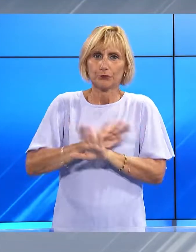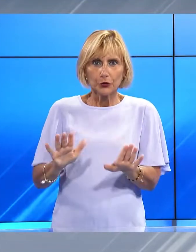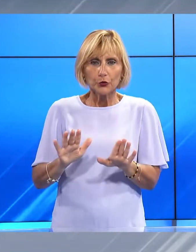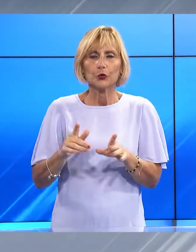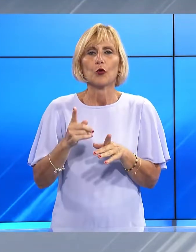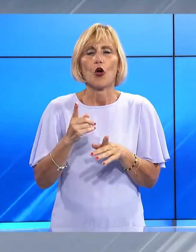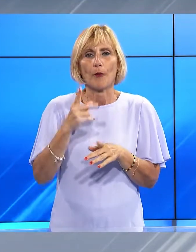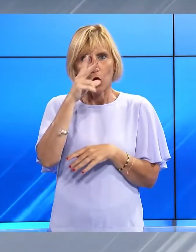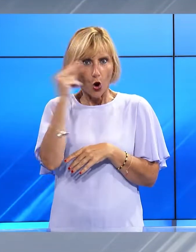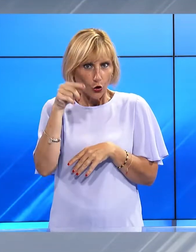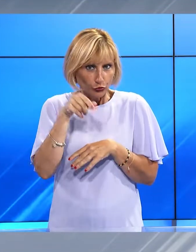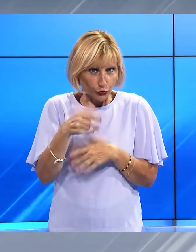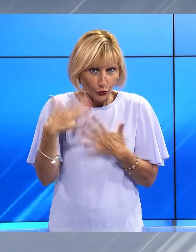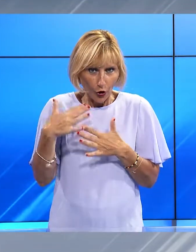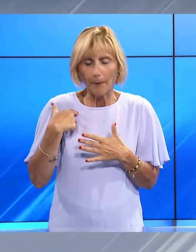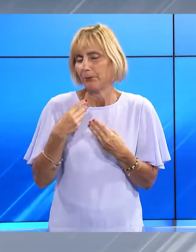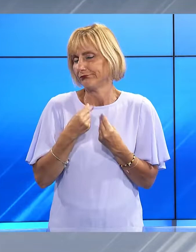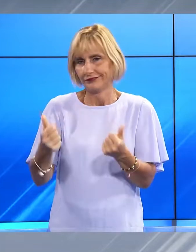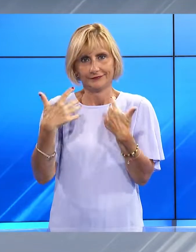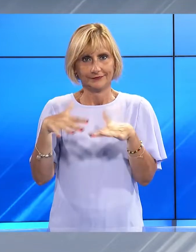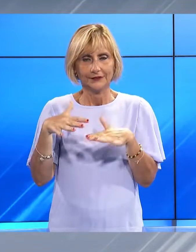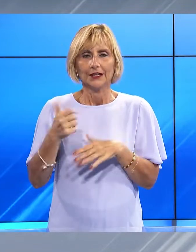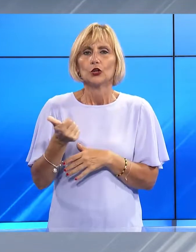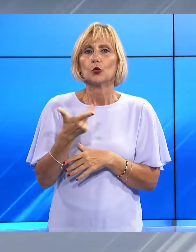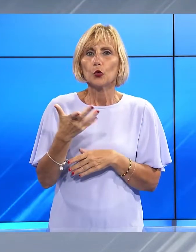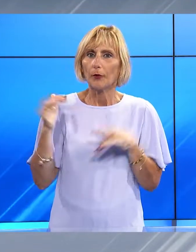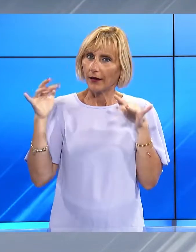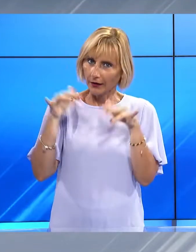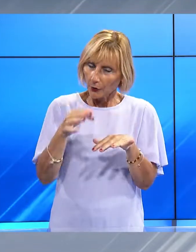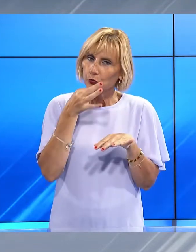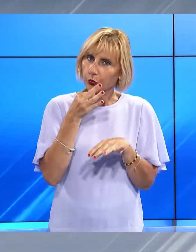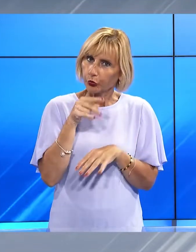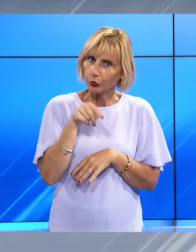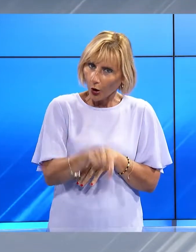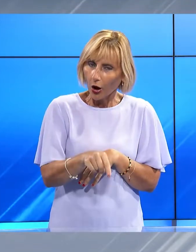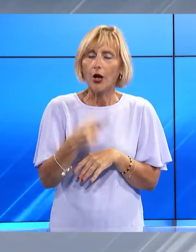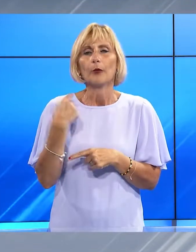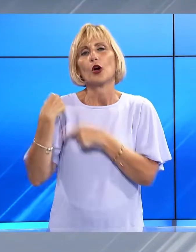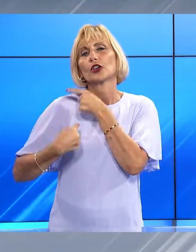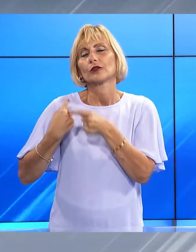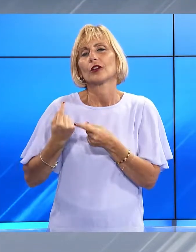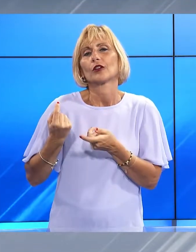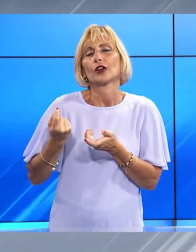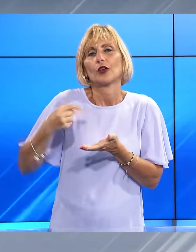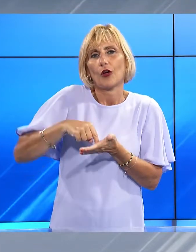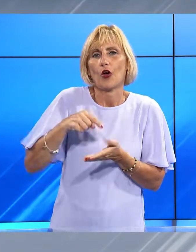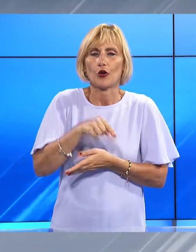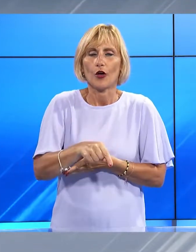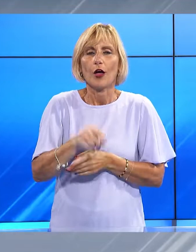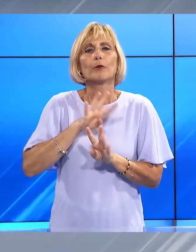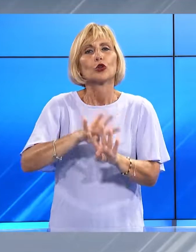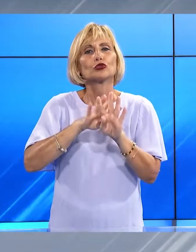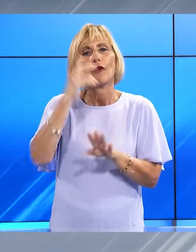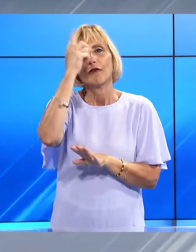conosciuto quanto a partecipazione, numeri e non soltanto, sarà finalmente un ritorno all'origine per la processione del volto santo.